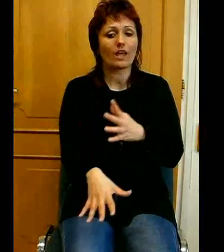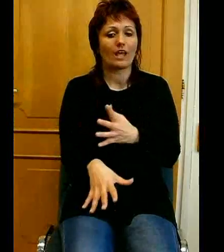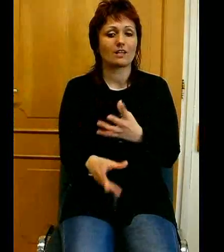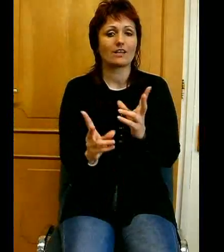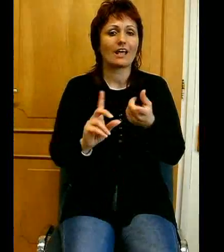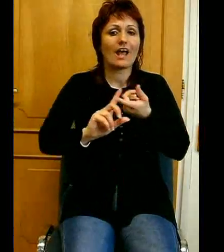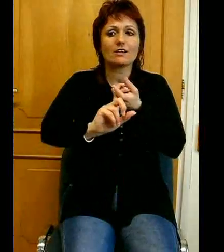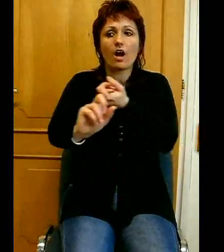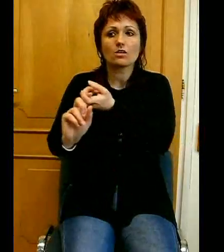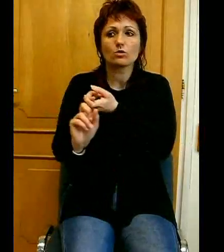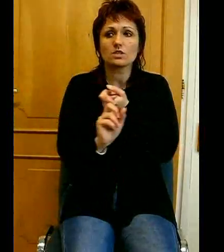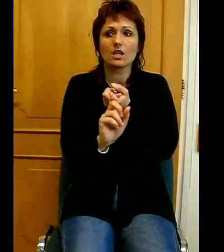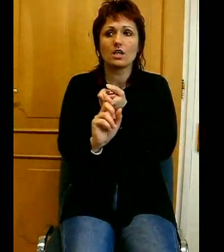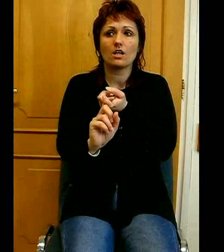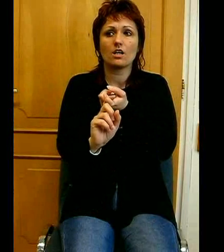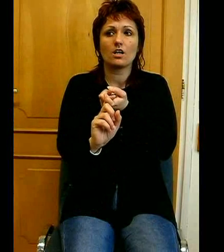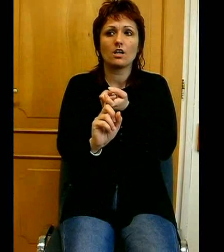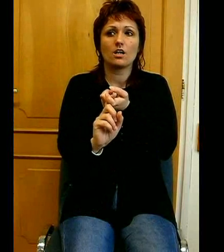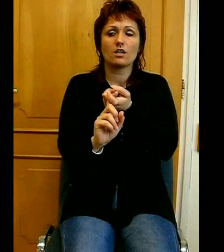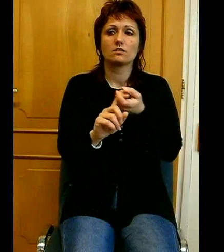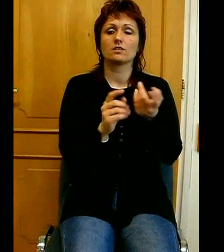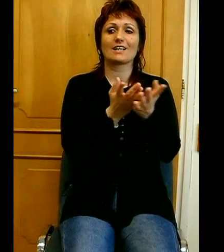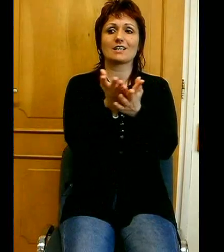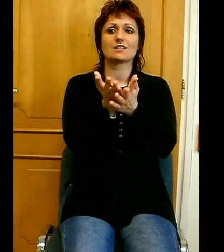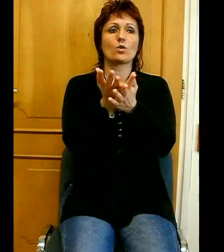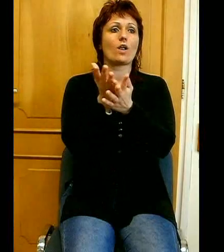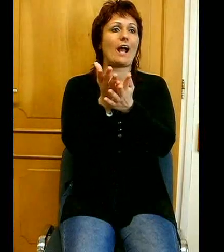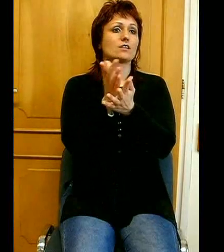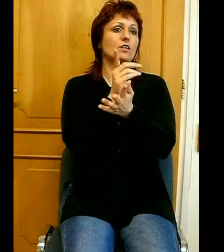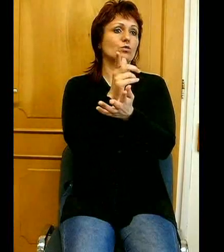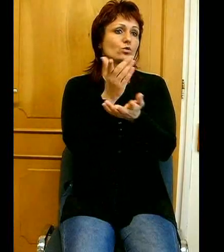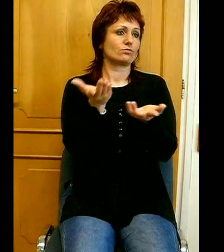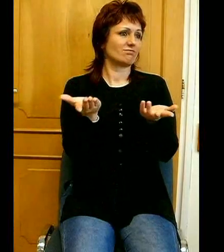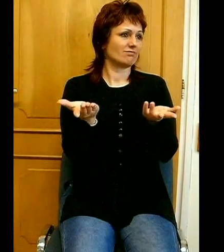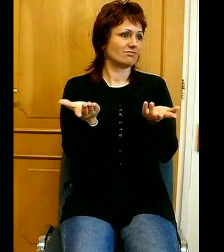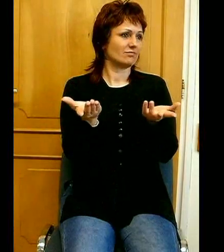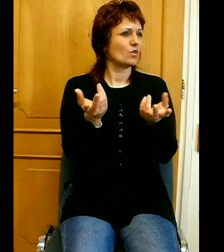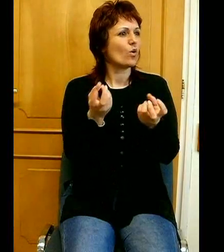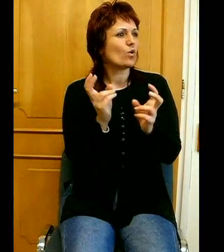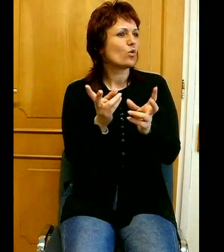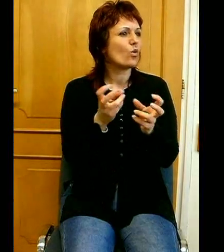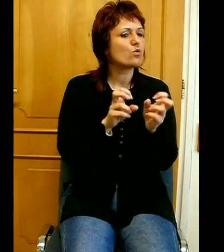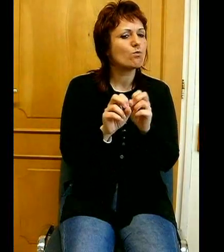az kiszolgáltatottá válik, és az könnyű manipulálja. Akinek nincsenek gyökerei,